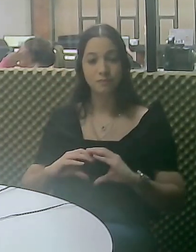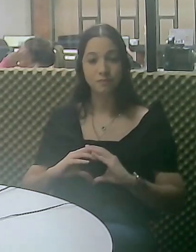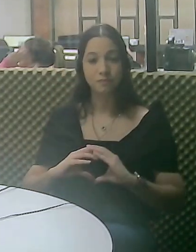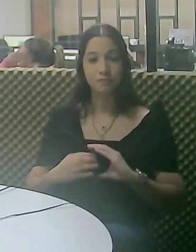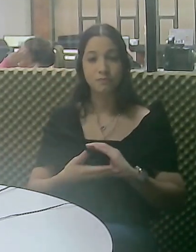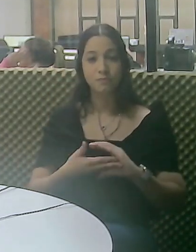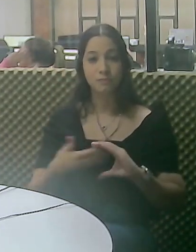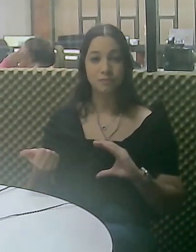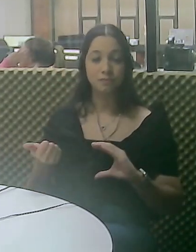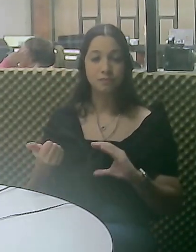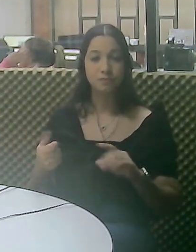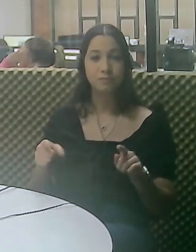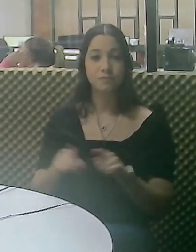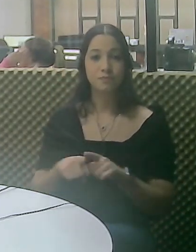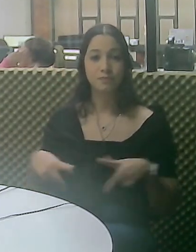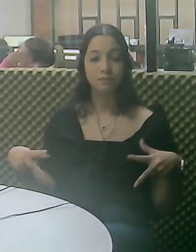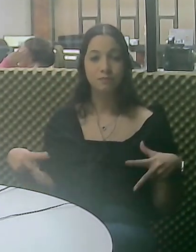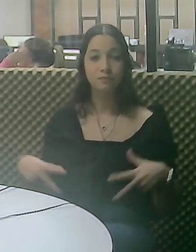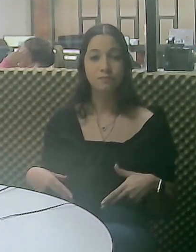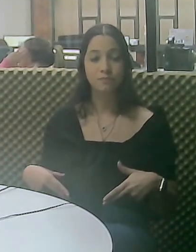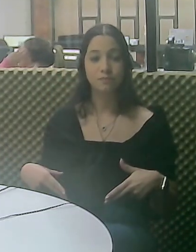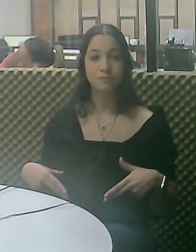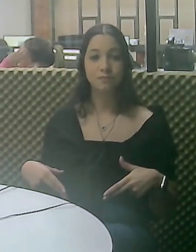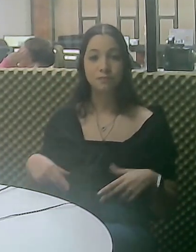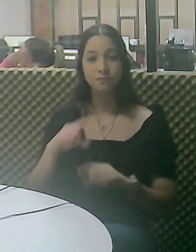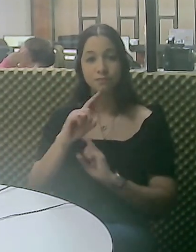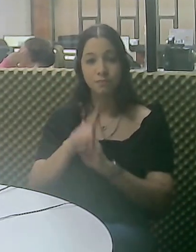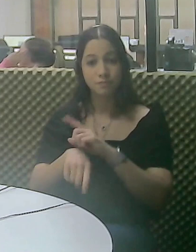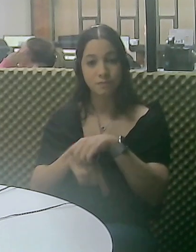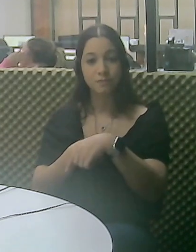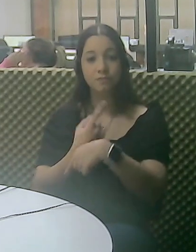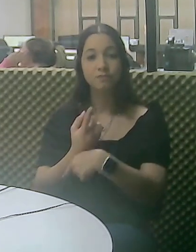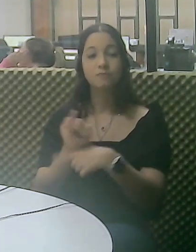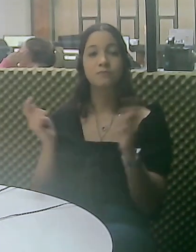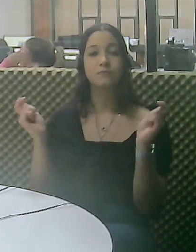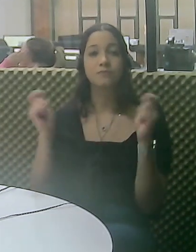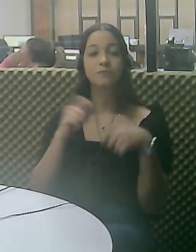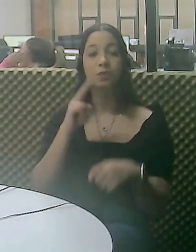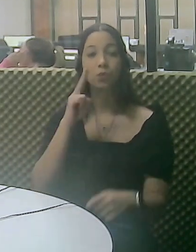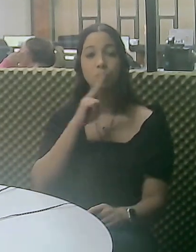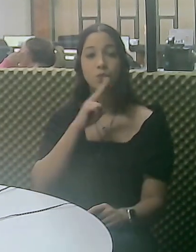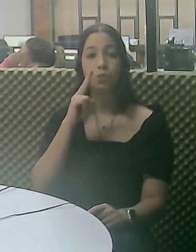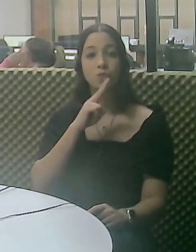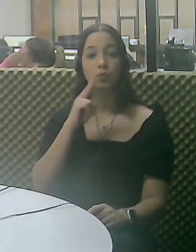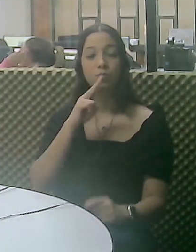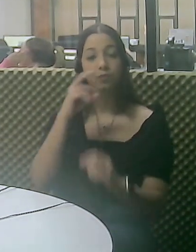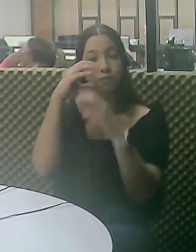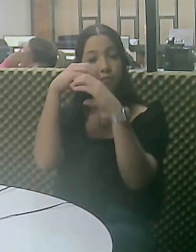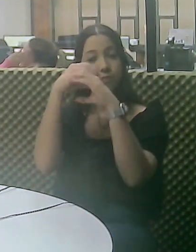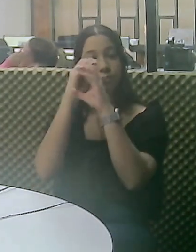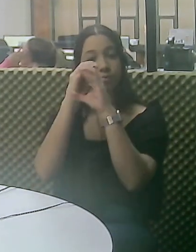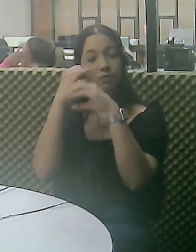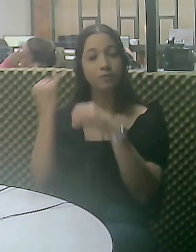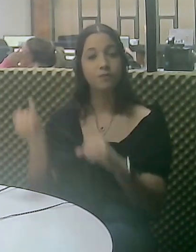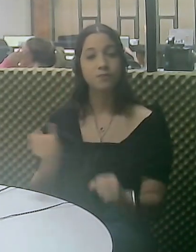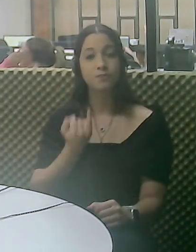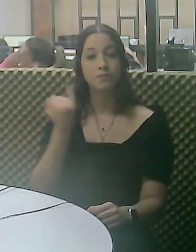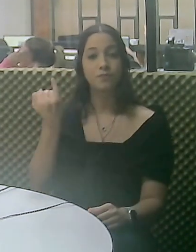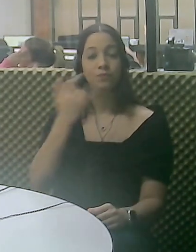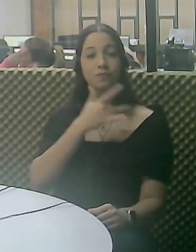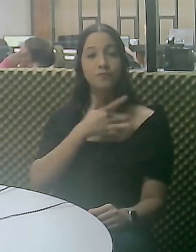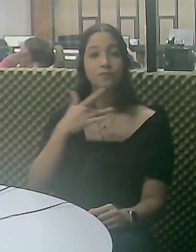saúde para a realização de histerectomia, a remoção do útero e laqueadura. A iniciativa vai garantir mais